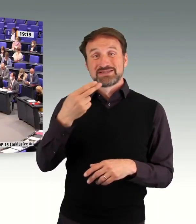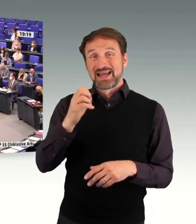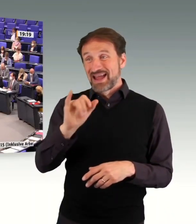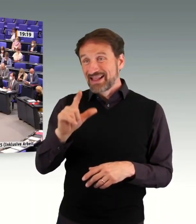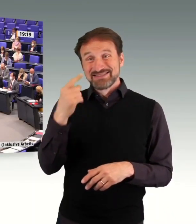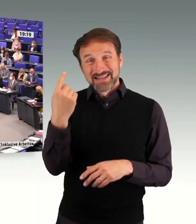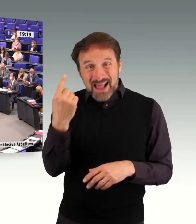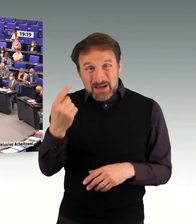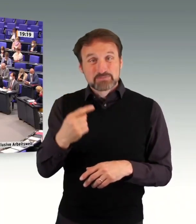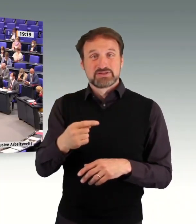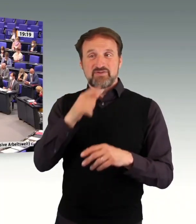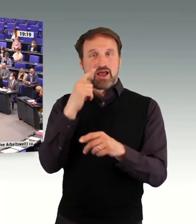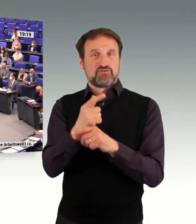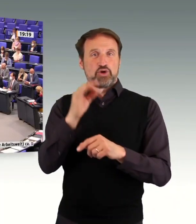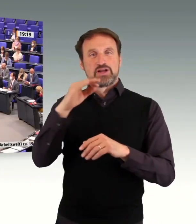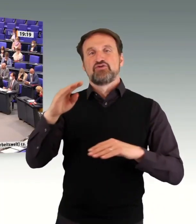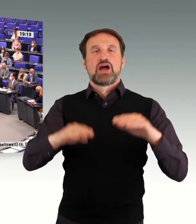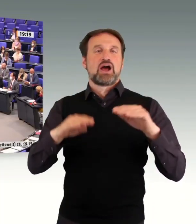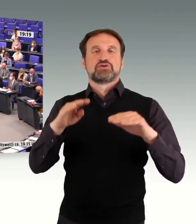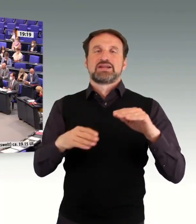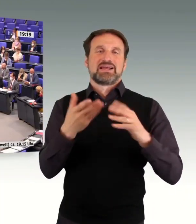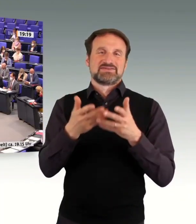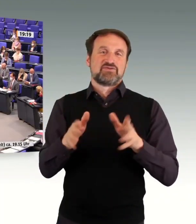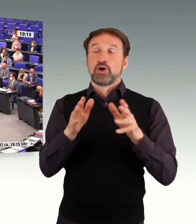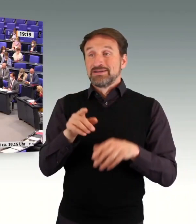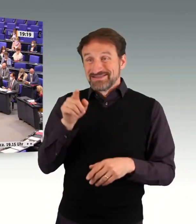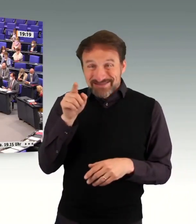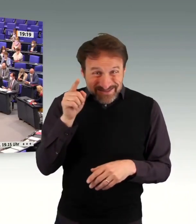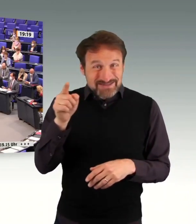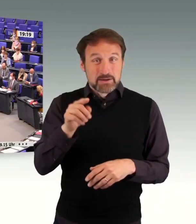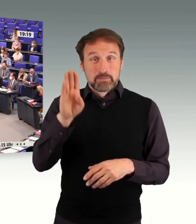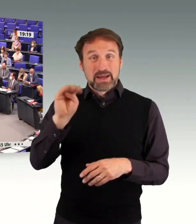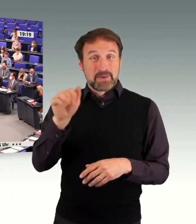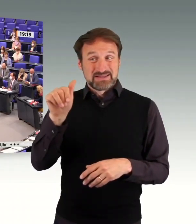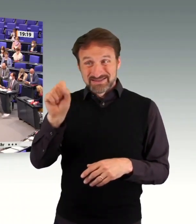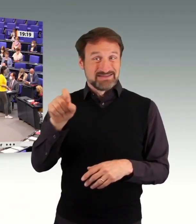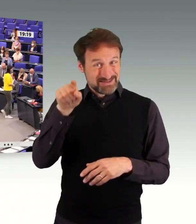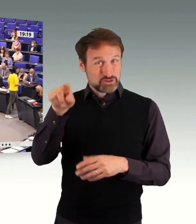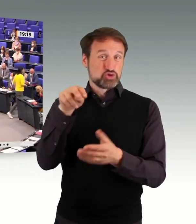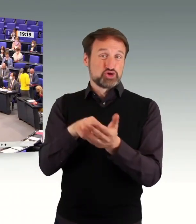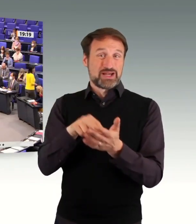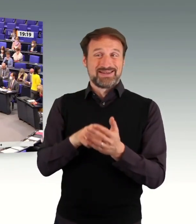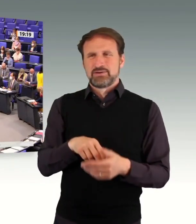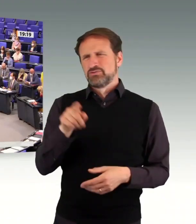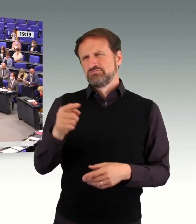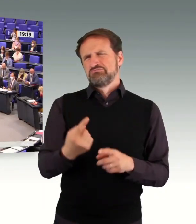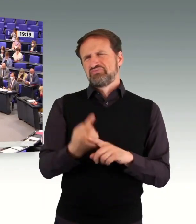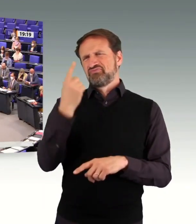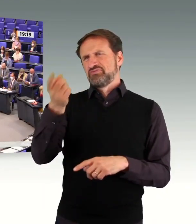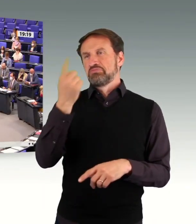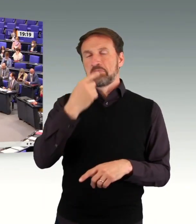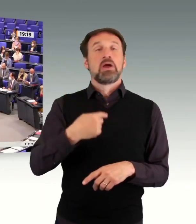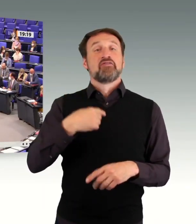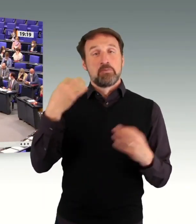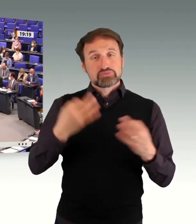der dafür verantwortlich ist. Nur das BMAS. Und es ist schon komisch, wenn Sie sagen, wir brauchen da mehr für inklusiven